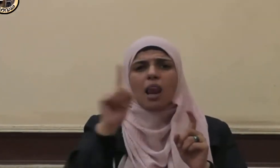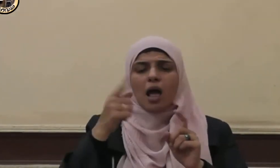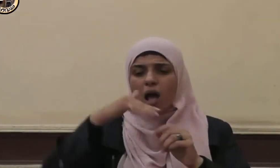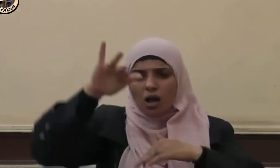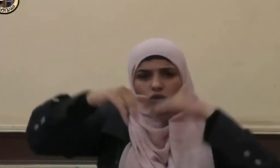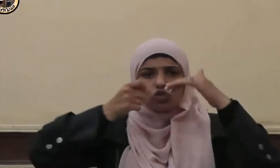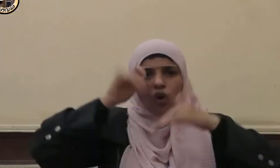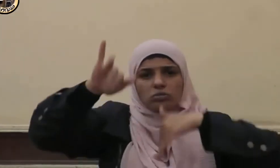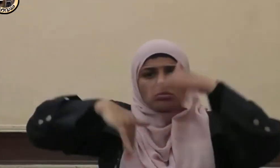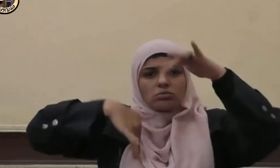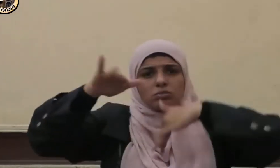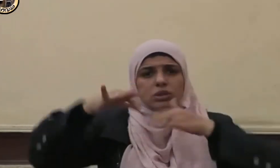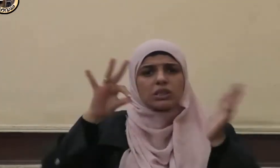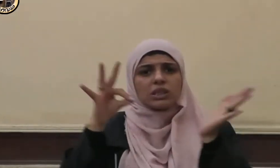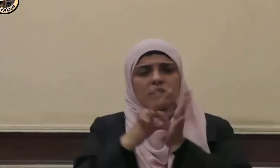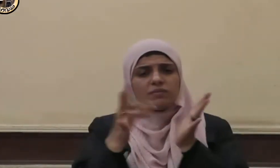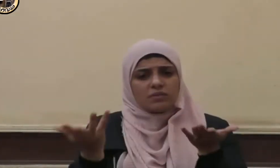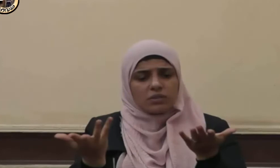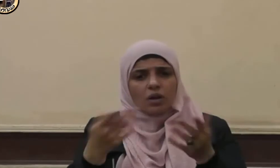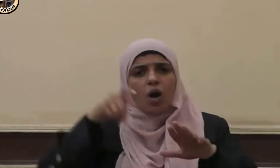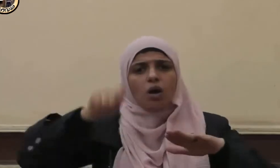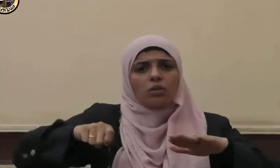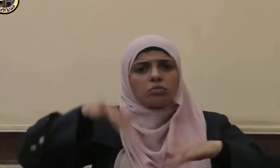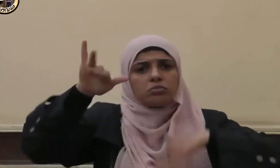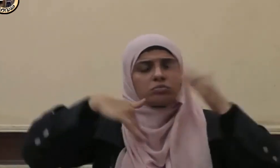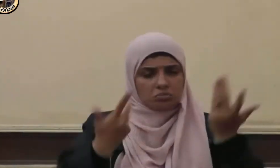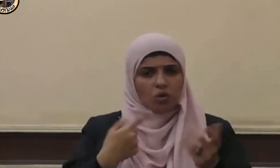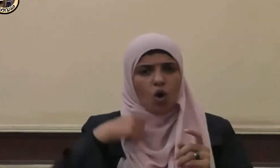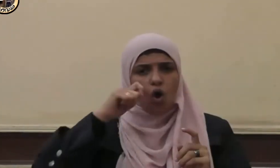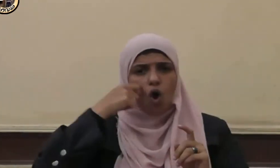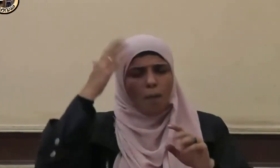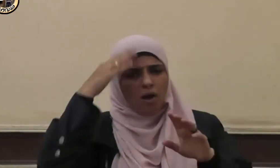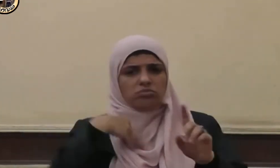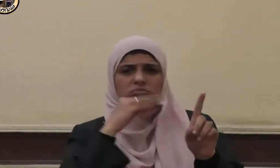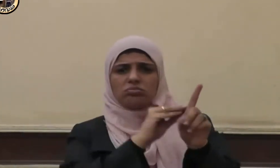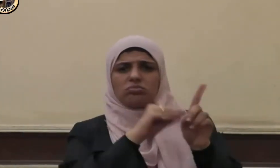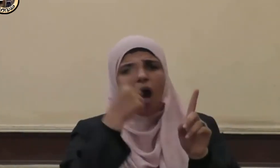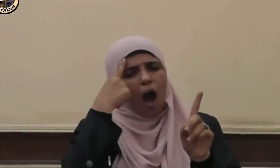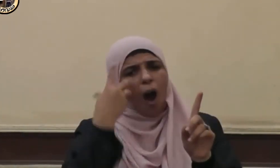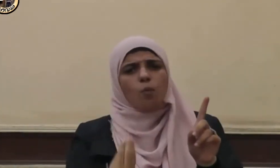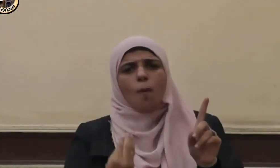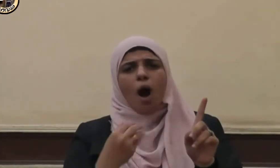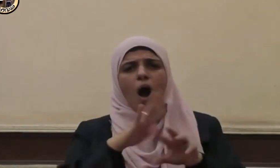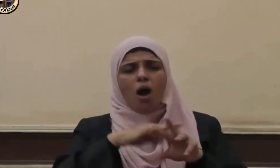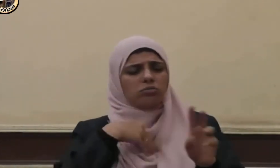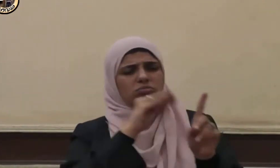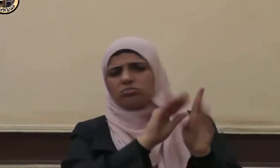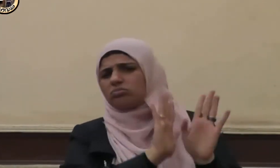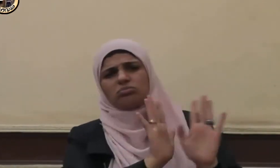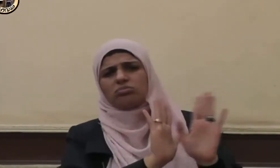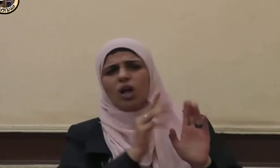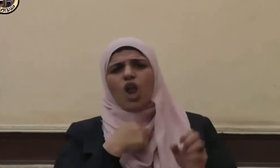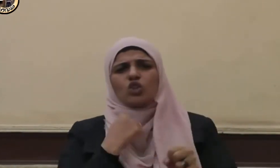أحد وعندها طلب من الصديق رضي الله عنه إعفاء أهل من القضاء